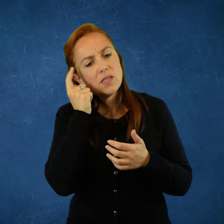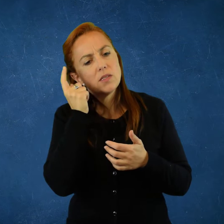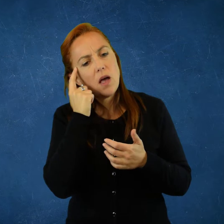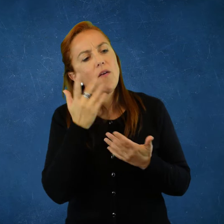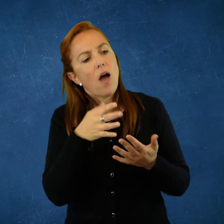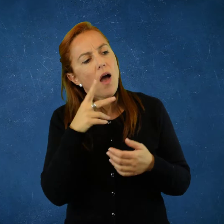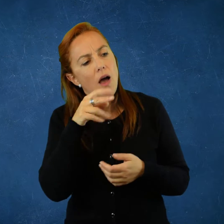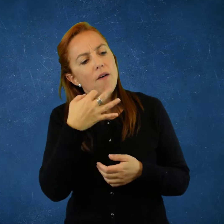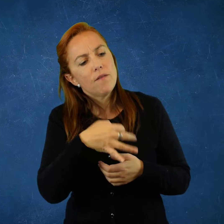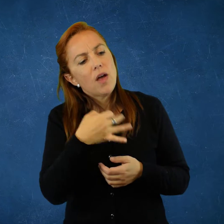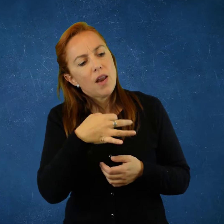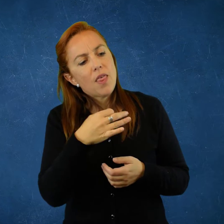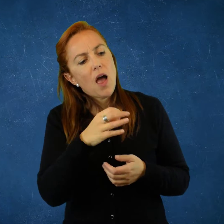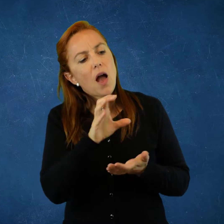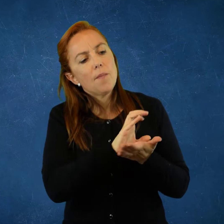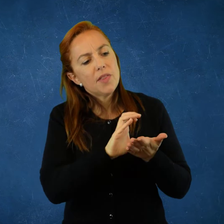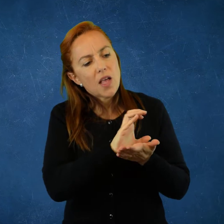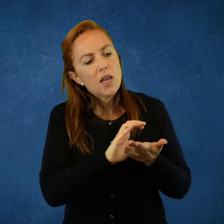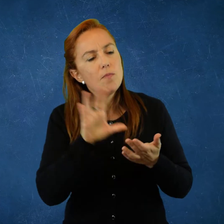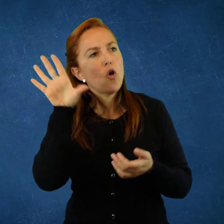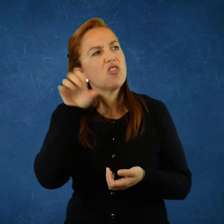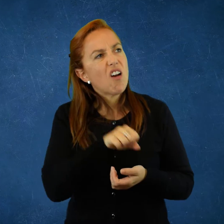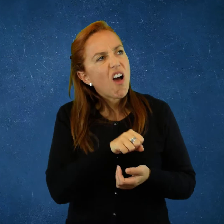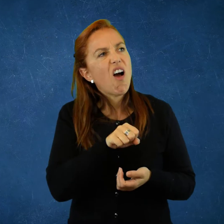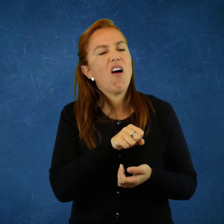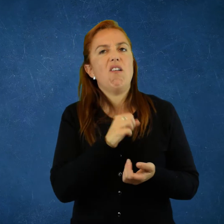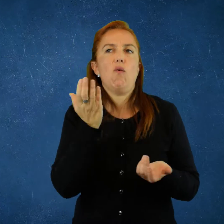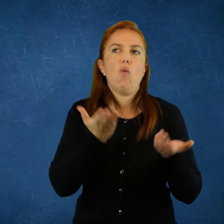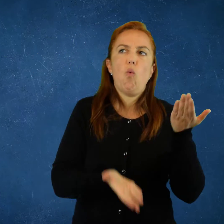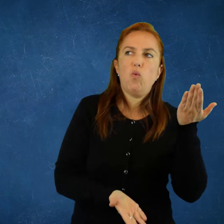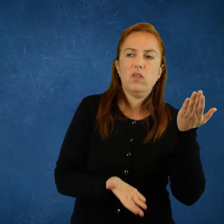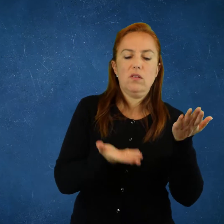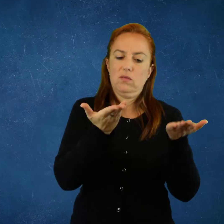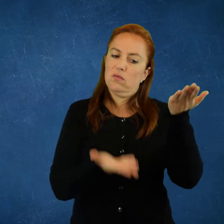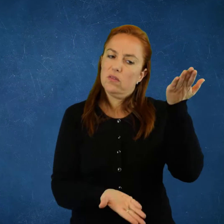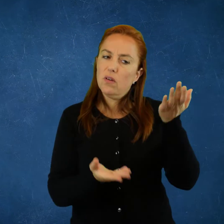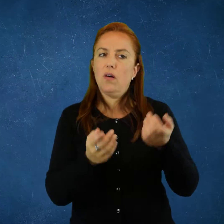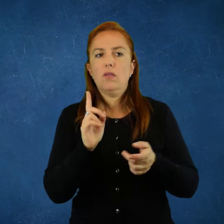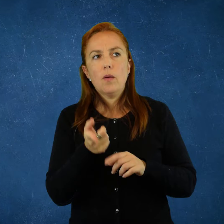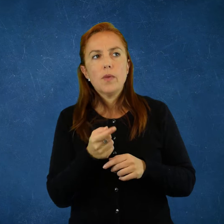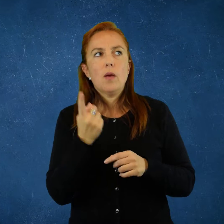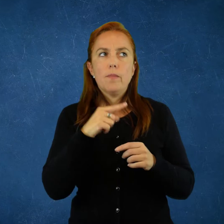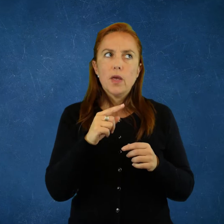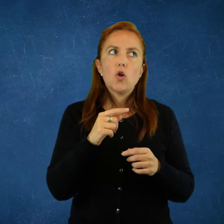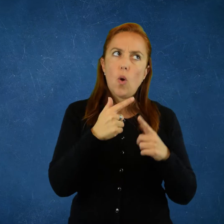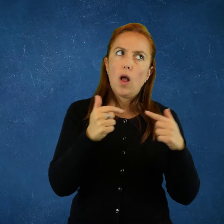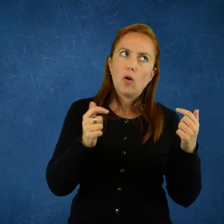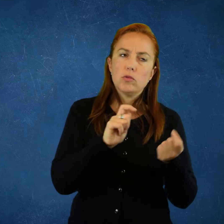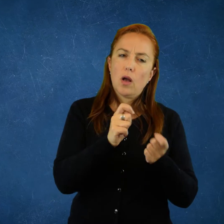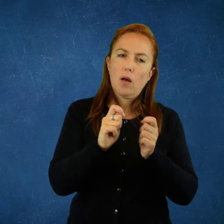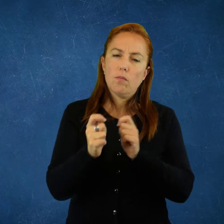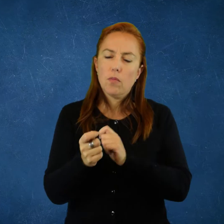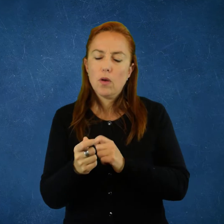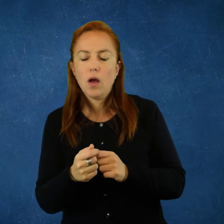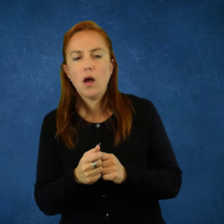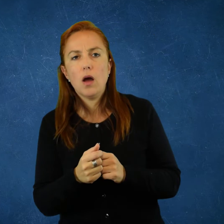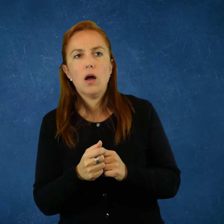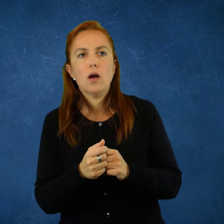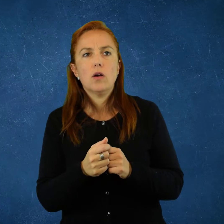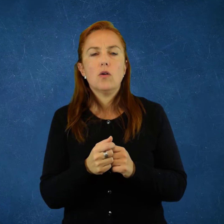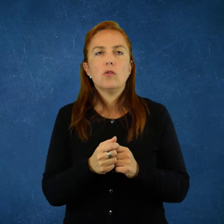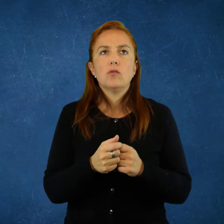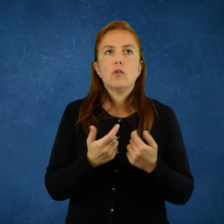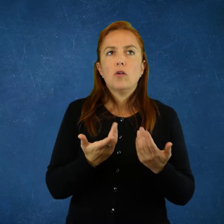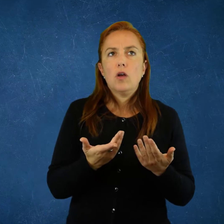3 vimos que él miraba hacia atrás y decía, bueno, es cierto que el capitalismo trajo injusticia, pero también es cierto que no